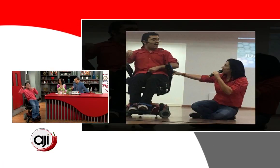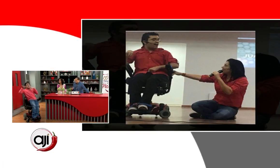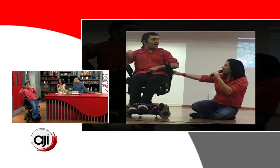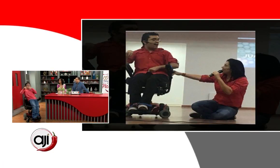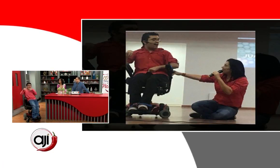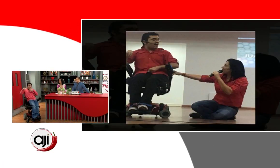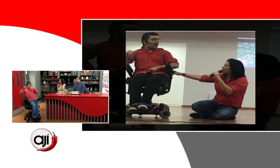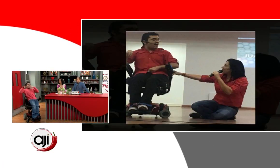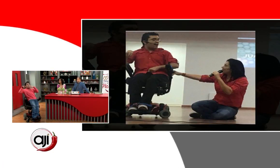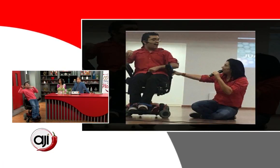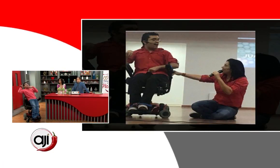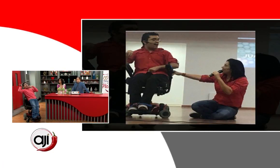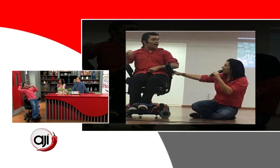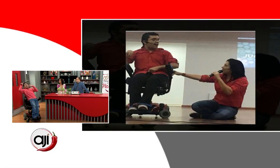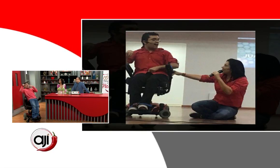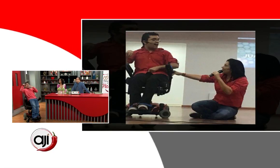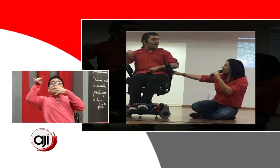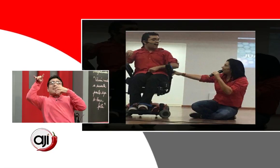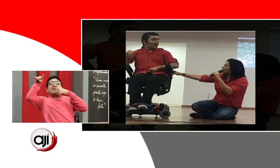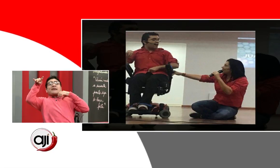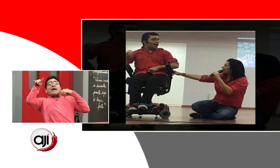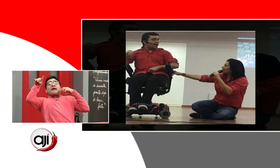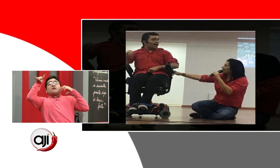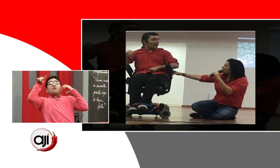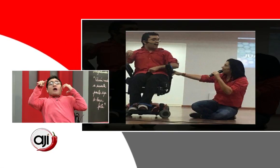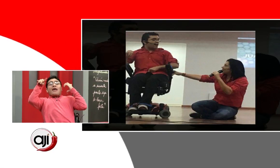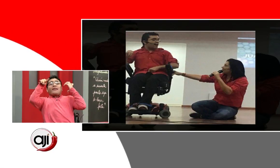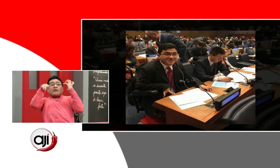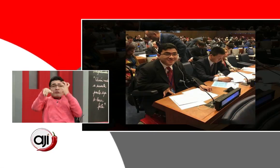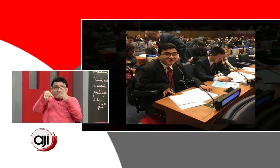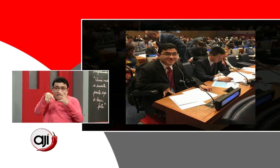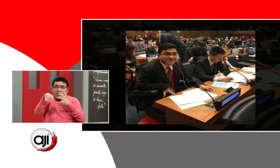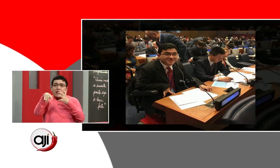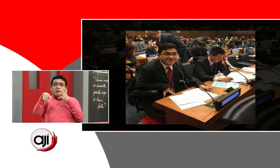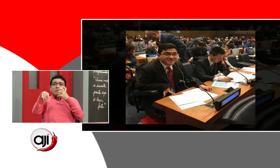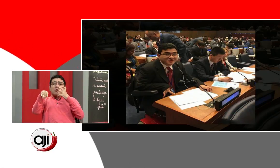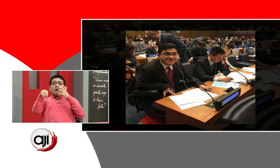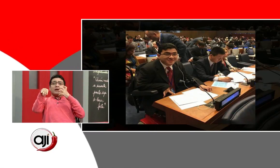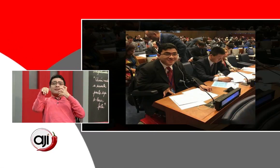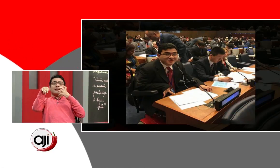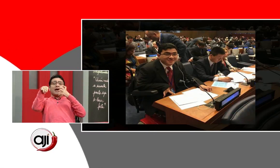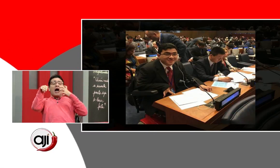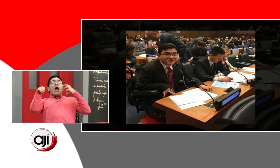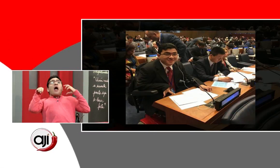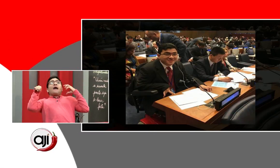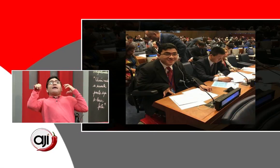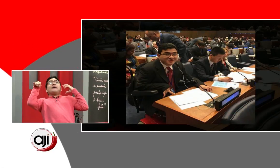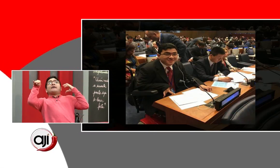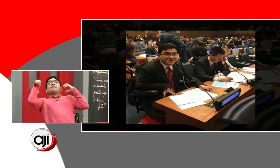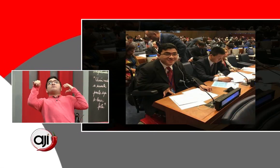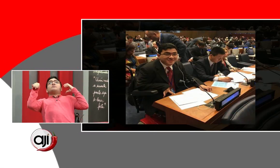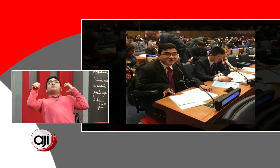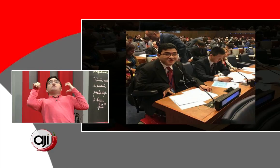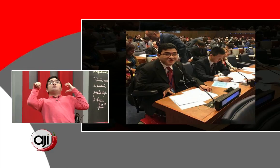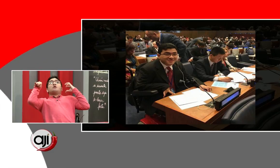manera en la que tú vives y experimentas. Mira, aprendí que en la sociedad en que vivimos hoy en día no